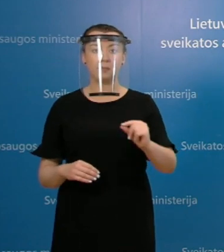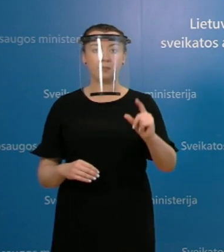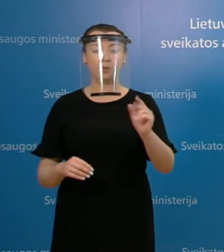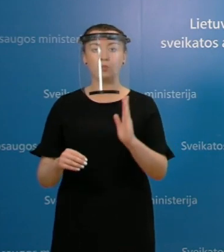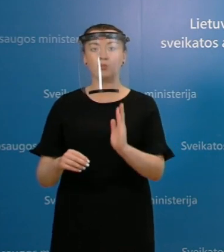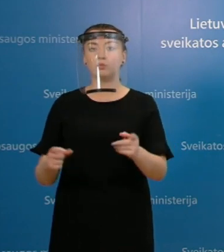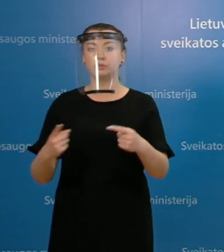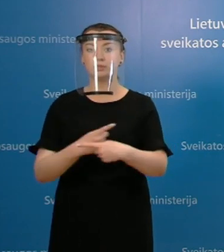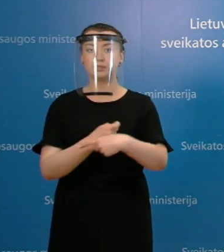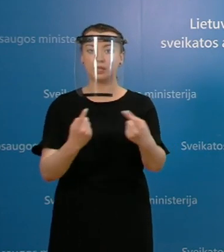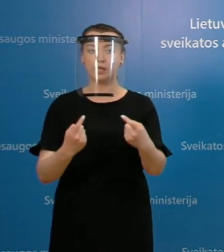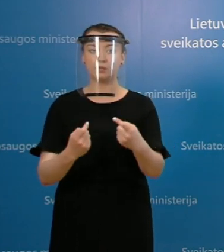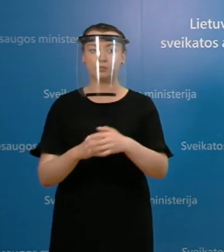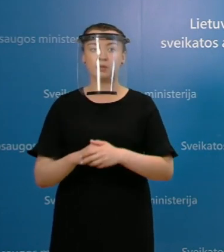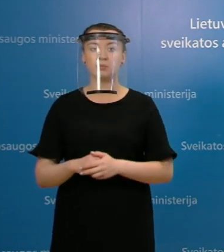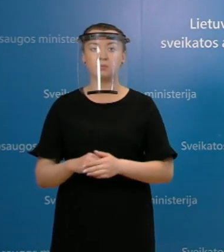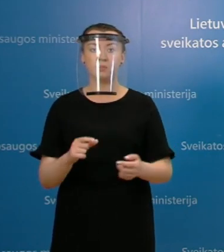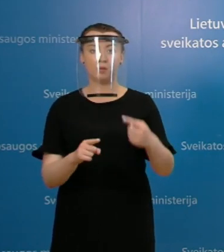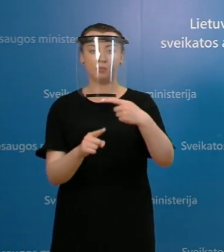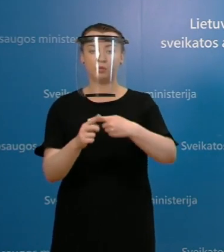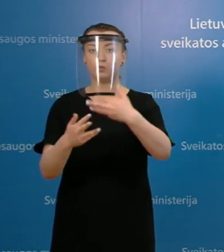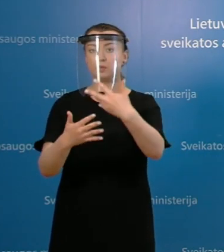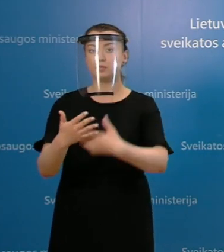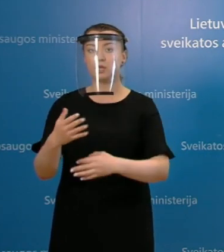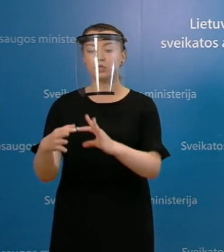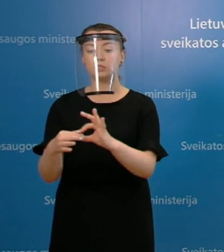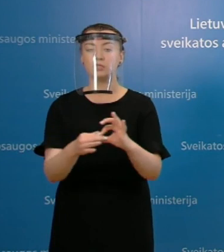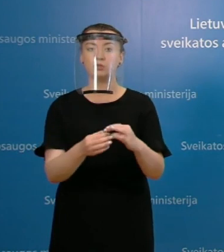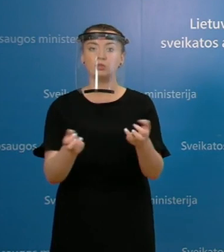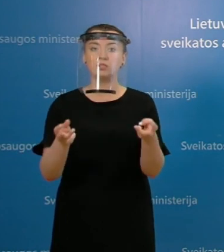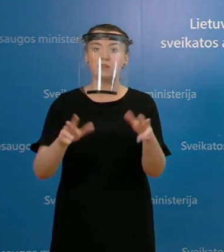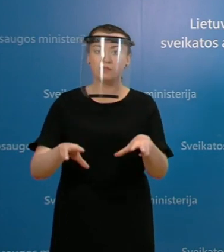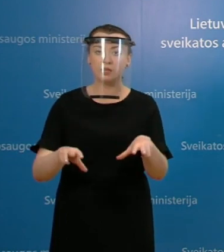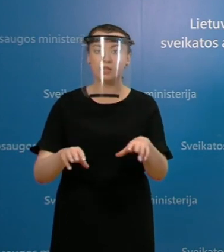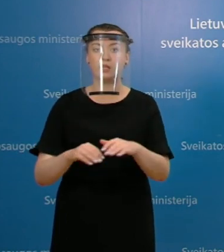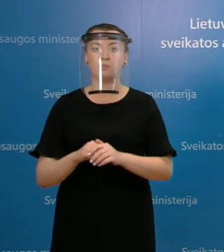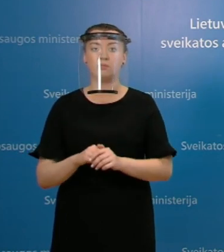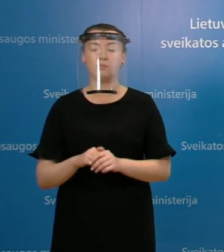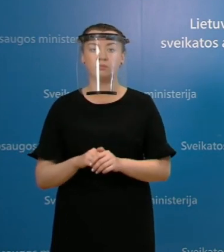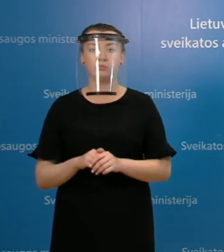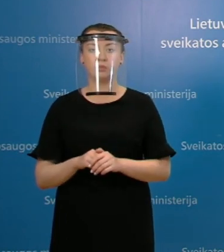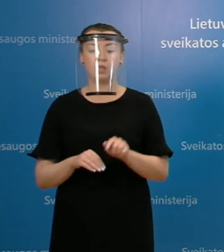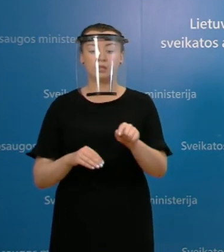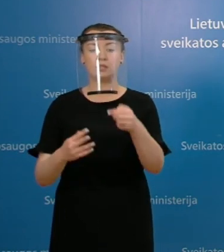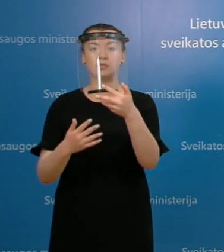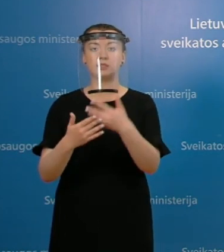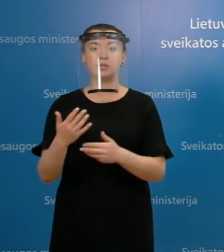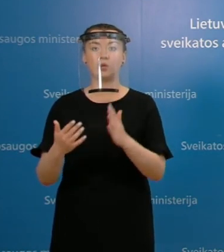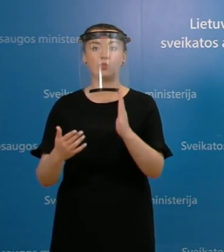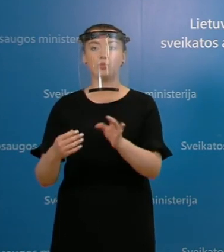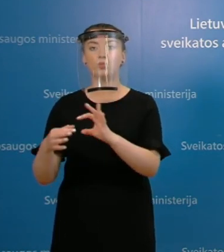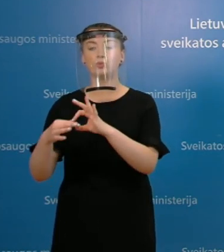ir dar vienas sąrašas, tai bus sąrašas valdybių. Ir tas sąrašas bus